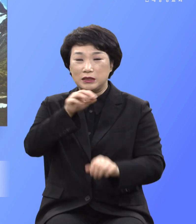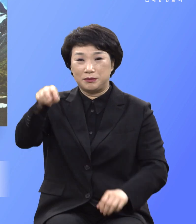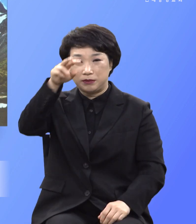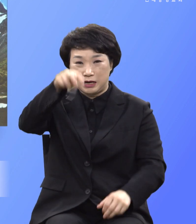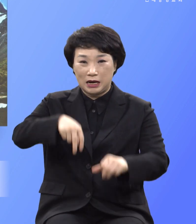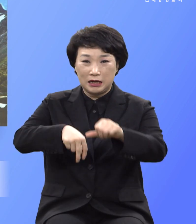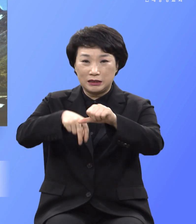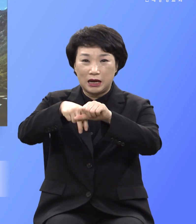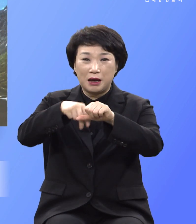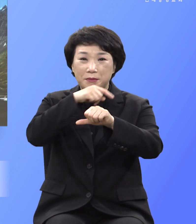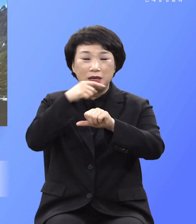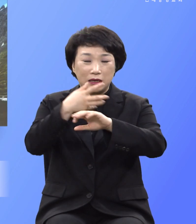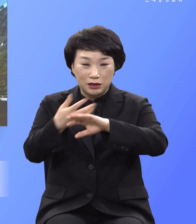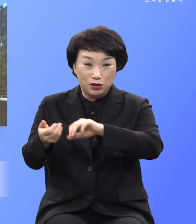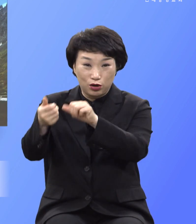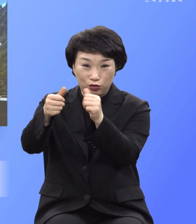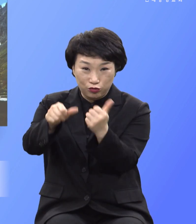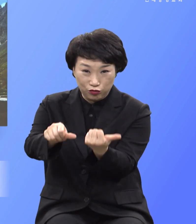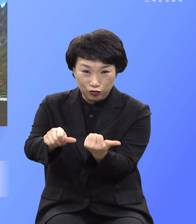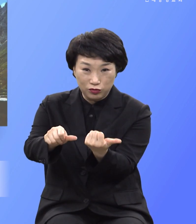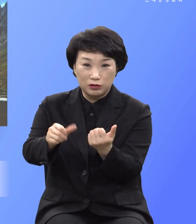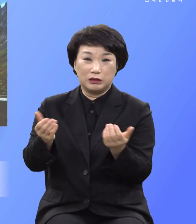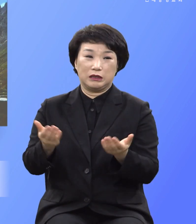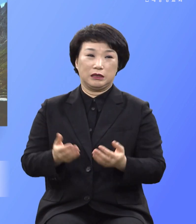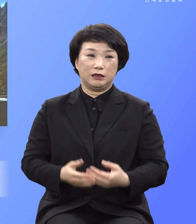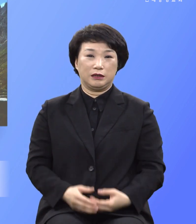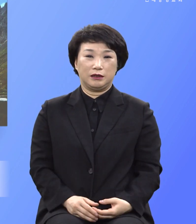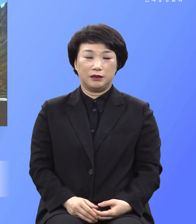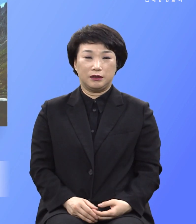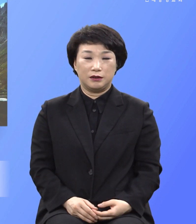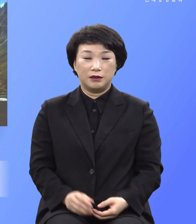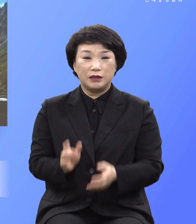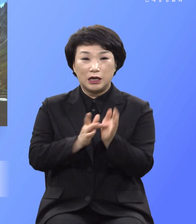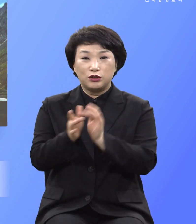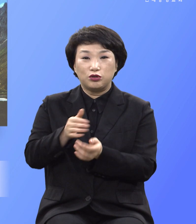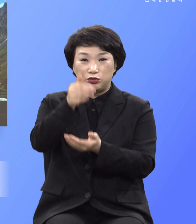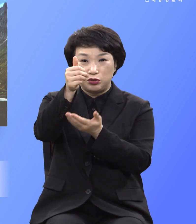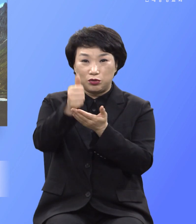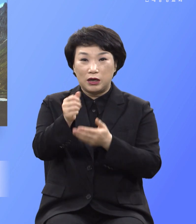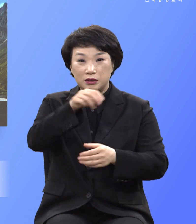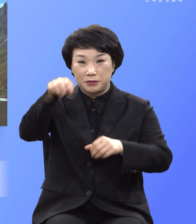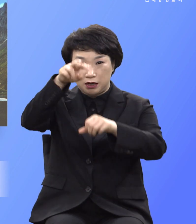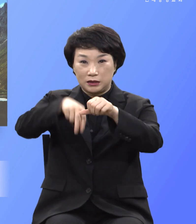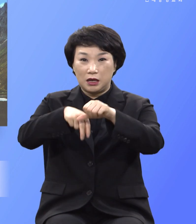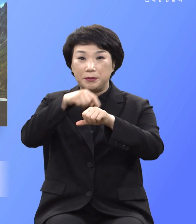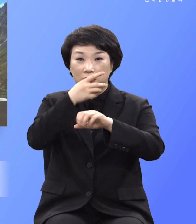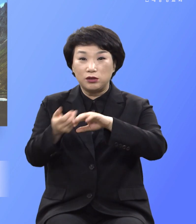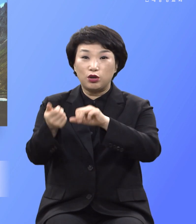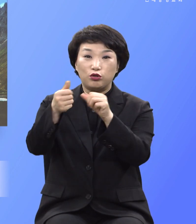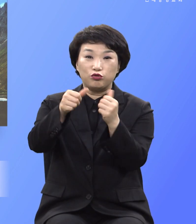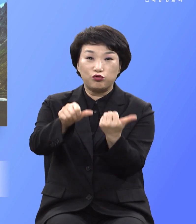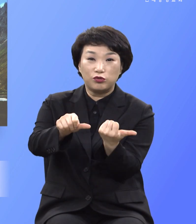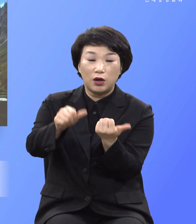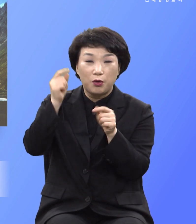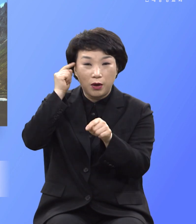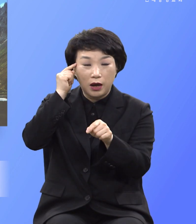피 흘려 죽으십니다 이 말입니다 예수 그리도에서 십자가에 피 흘려 죽으시면 죄 아래서